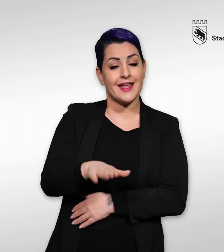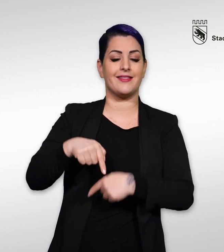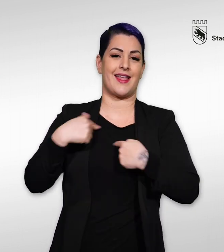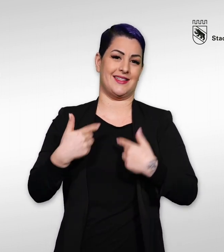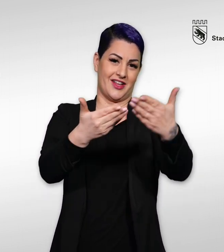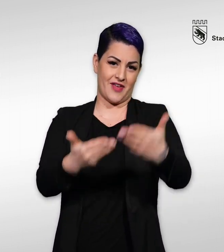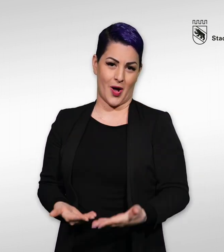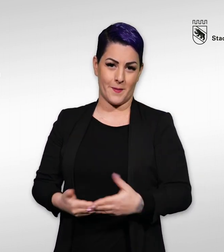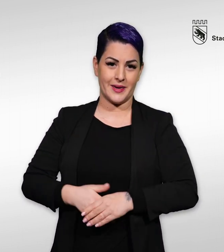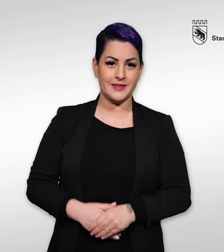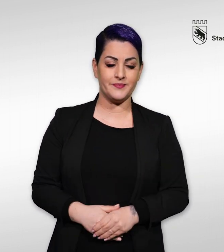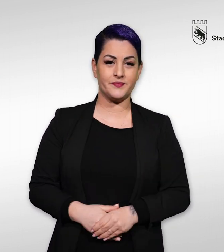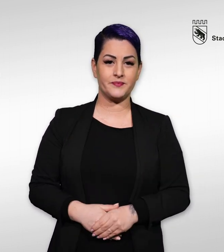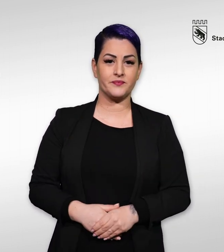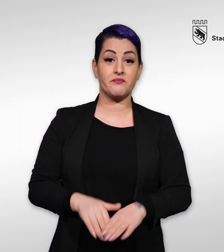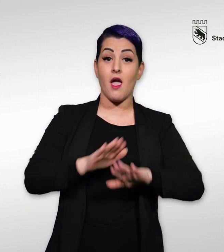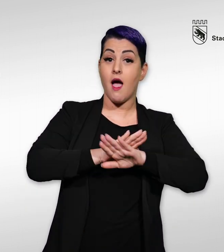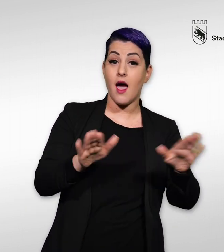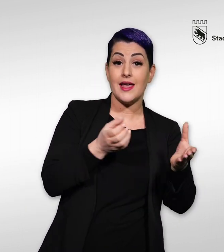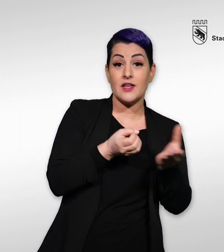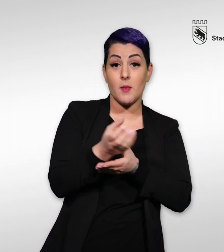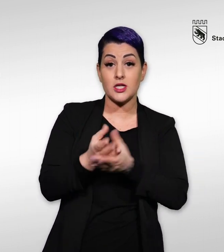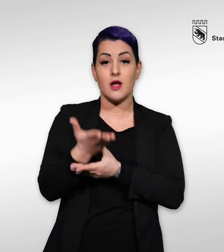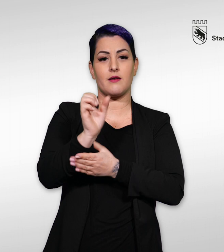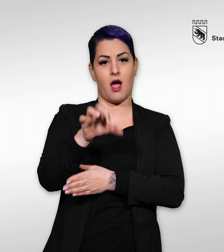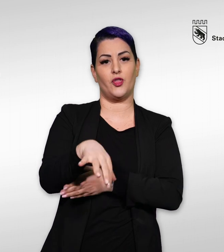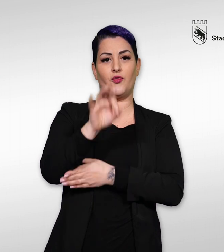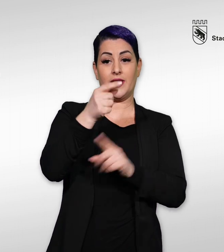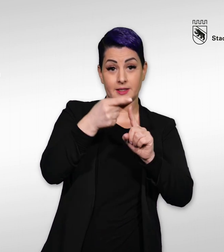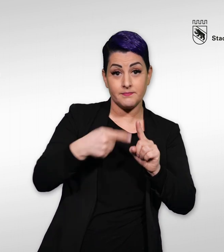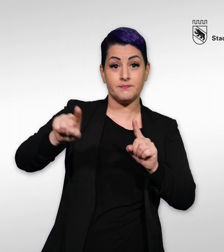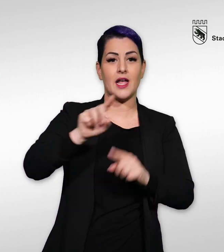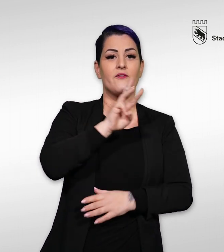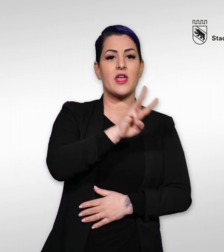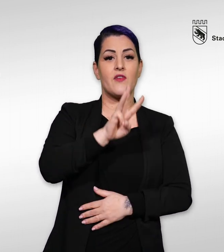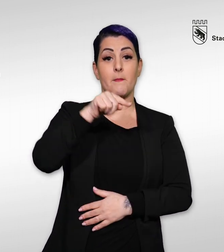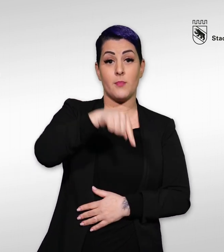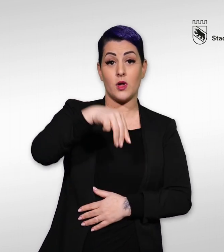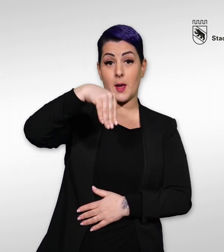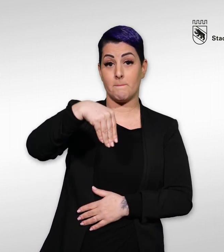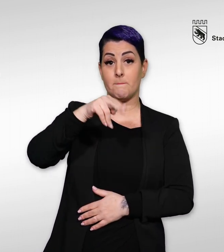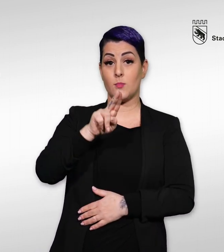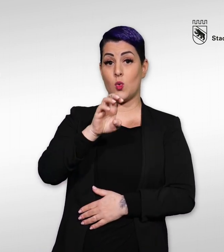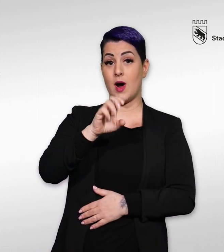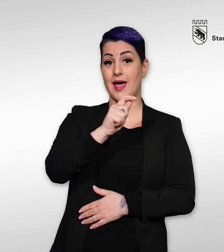Informationen dazu auf der Website www.mütterzentrum-bern